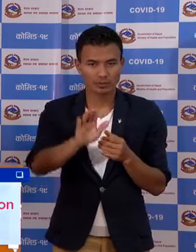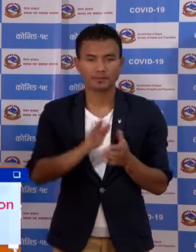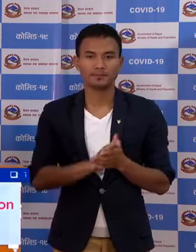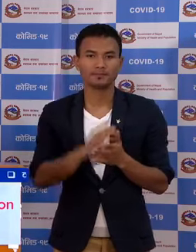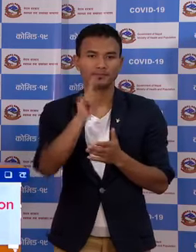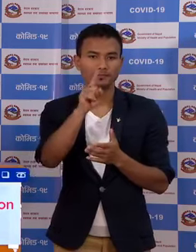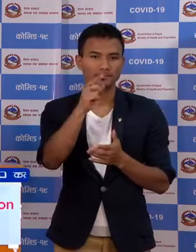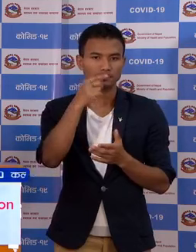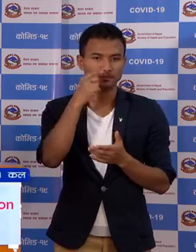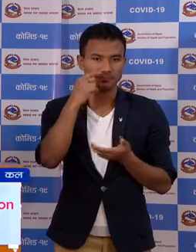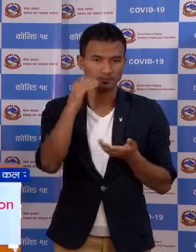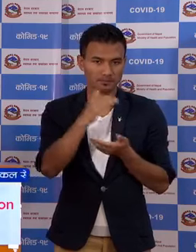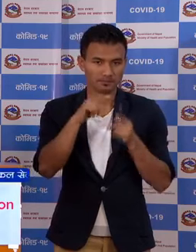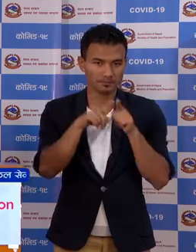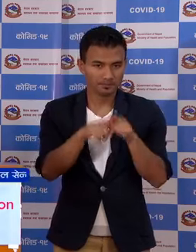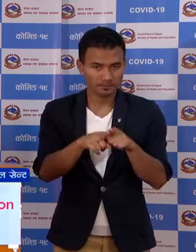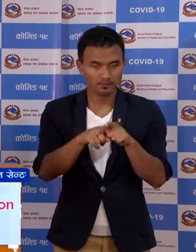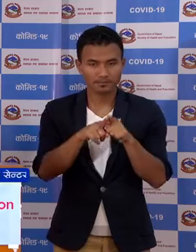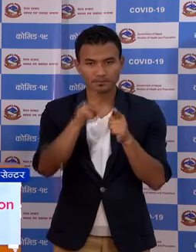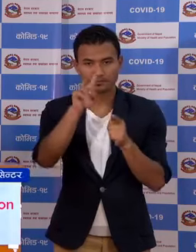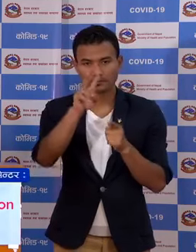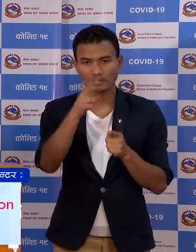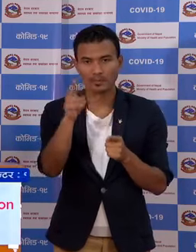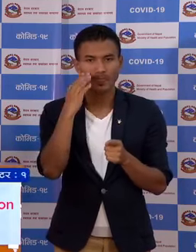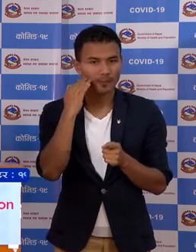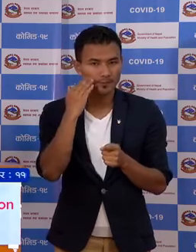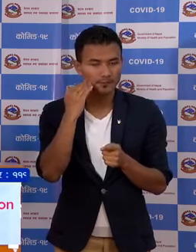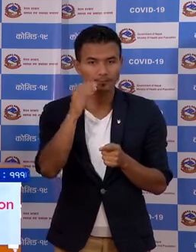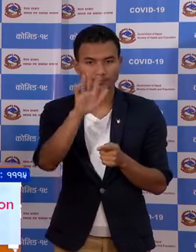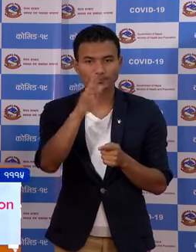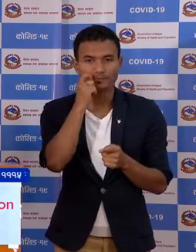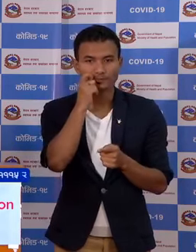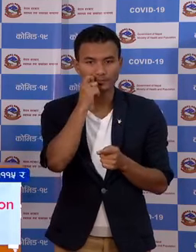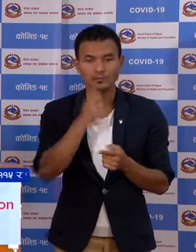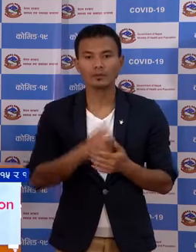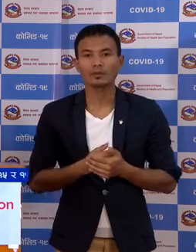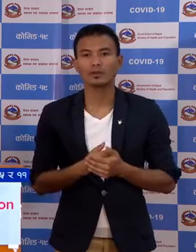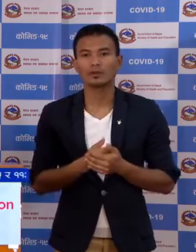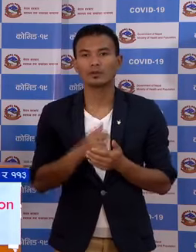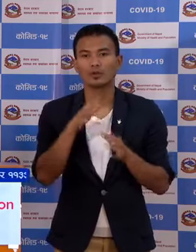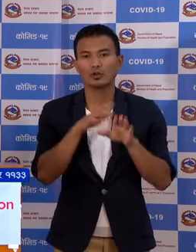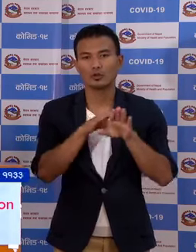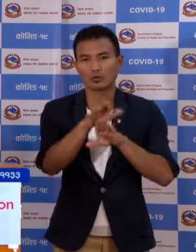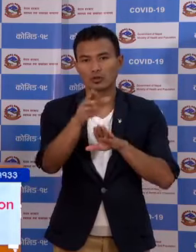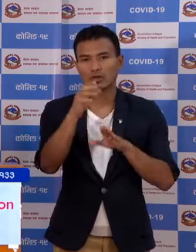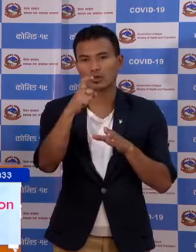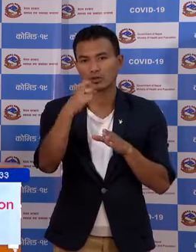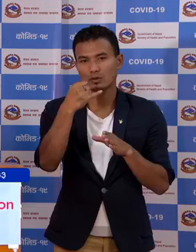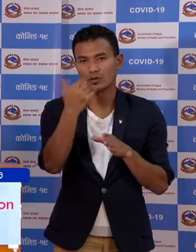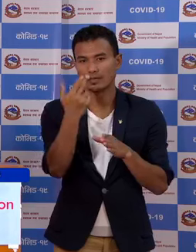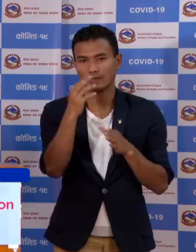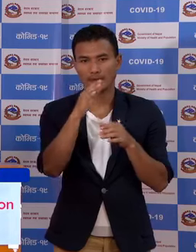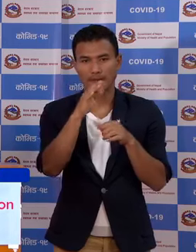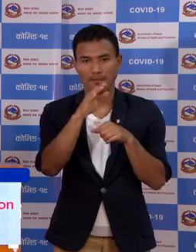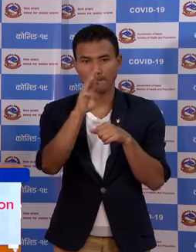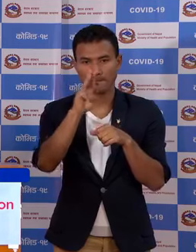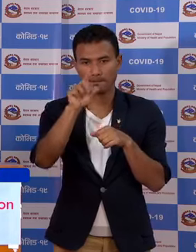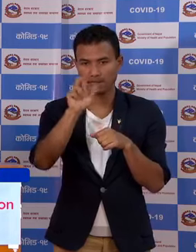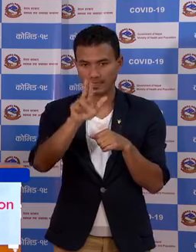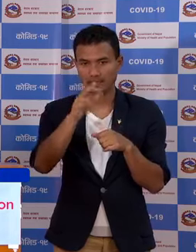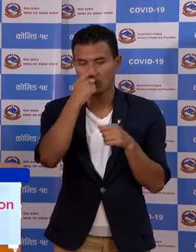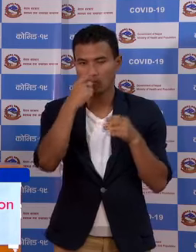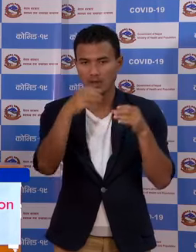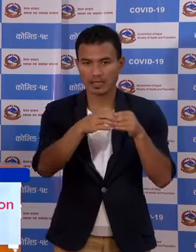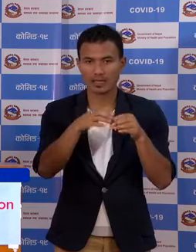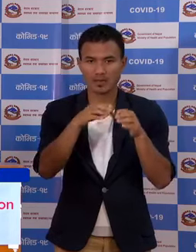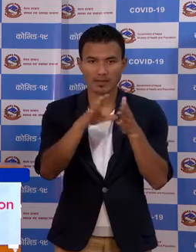एक बाली का सहित दुई महीला पाज पुरुस र रौताओड गडी माई नगर पाली का क्वारिंटीन बाट